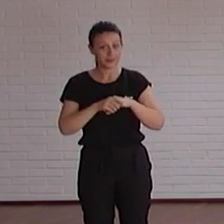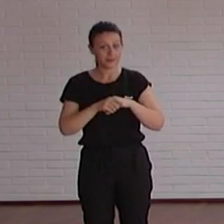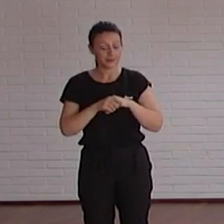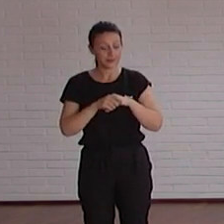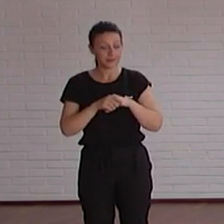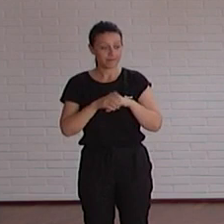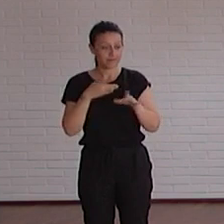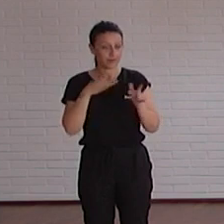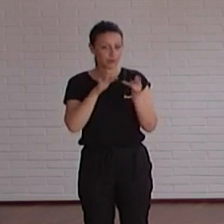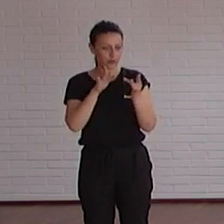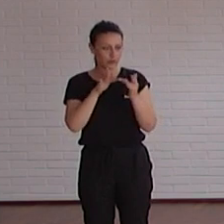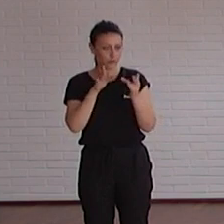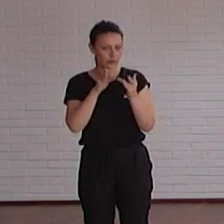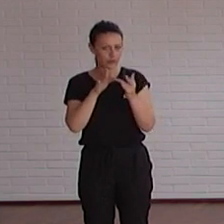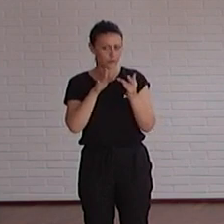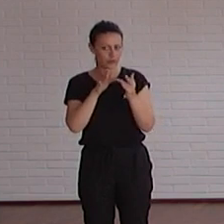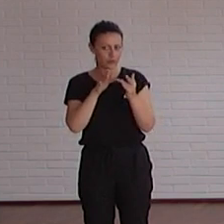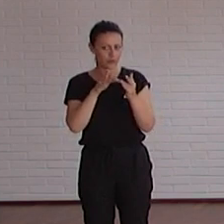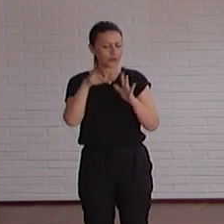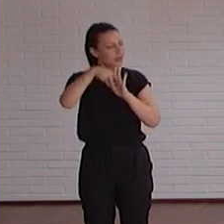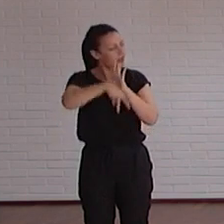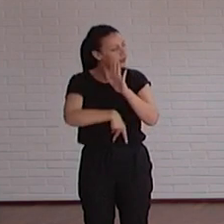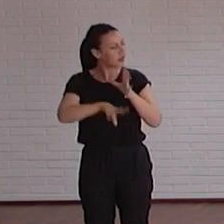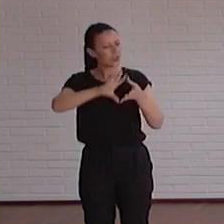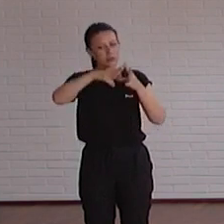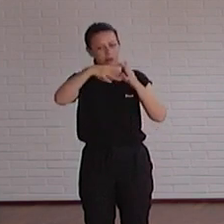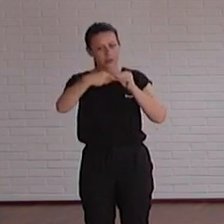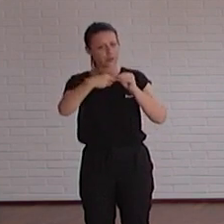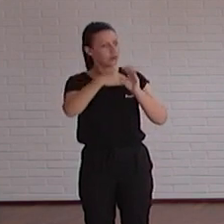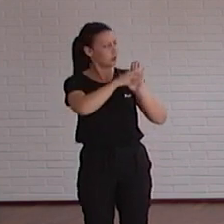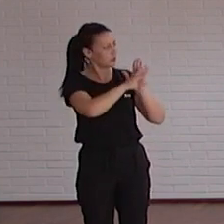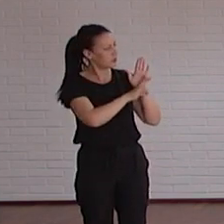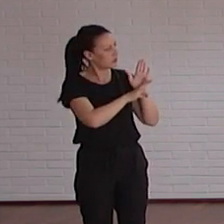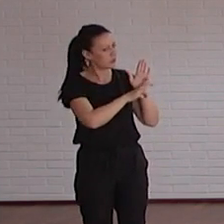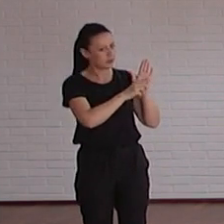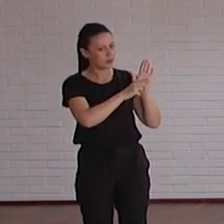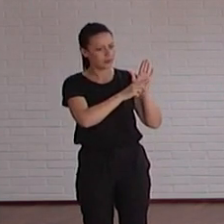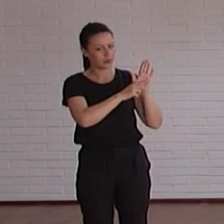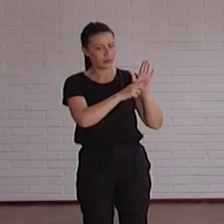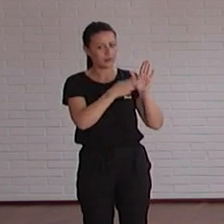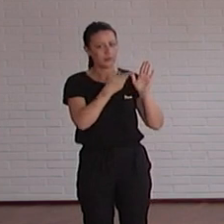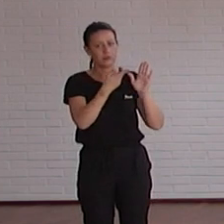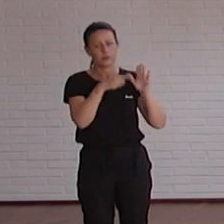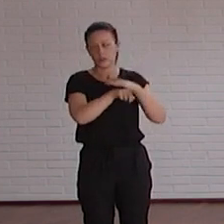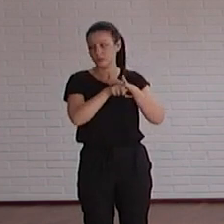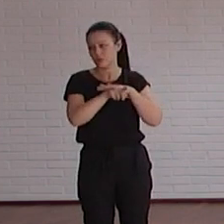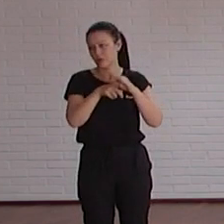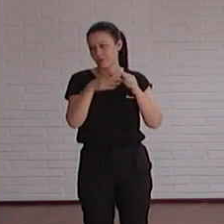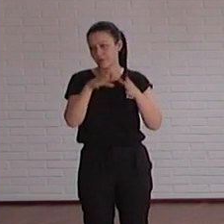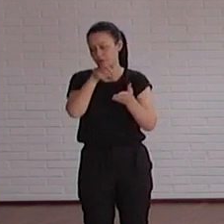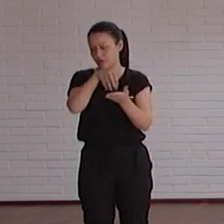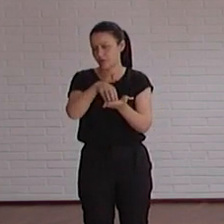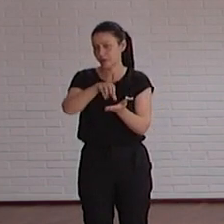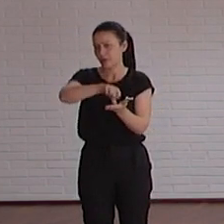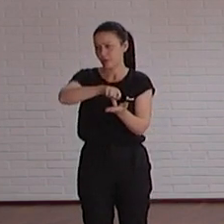mucho contacto contigo desde la normativa de adaptaciones curriculares que la que gestionaba del centro y también